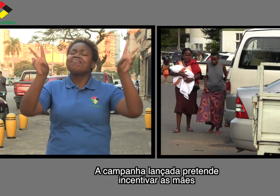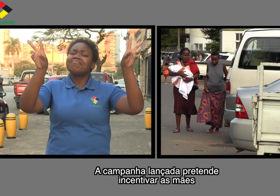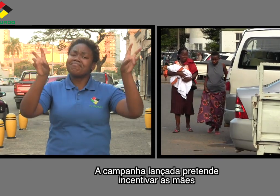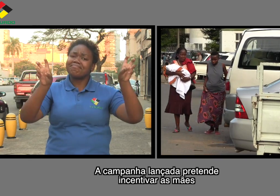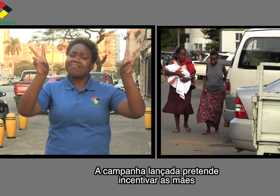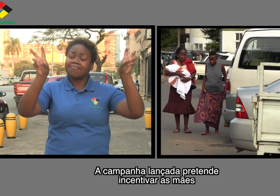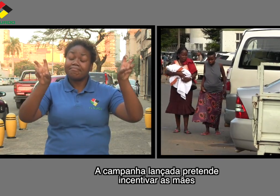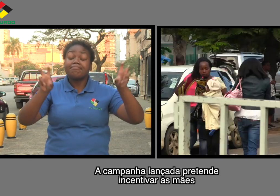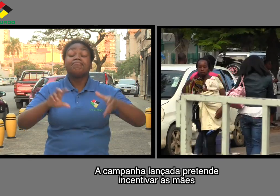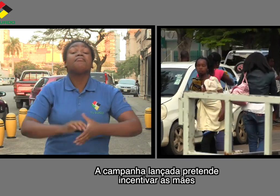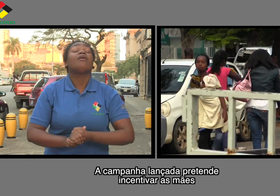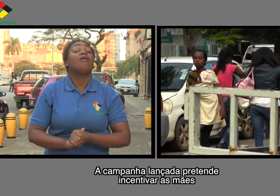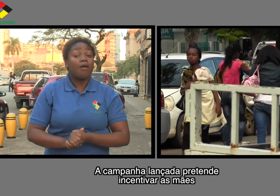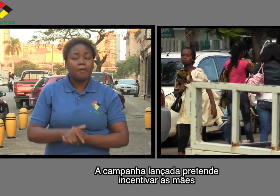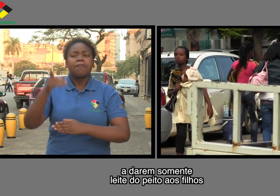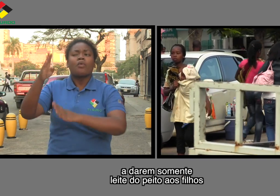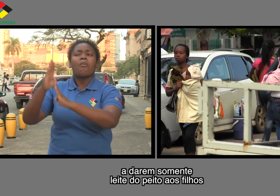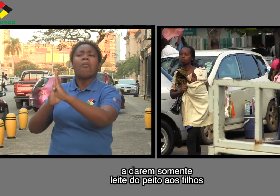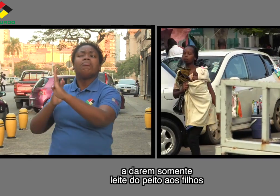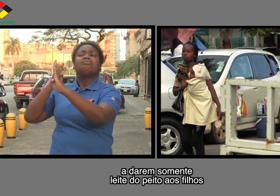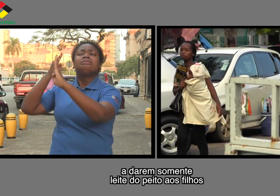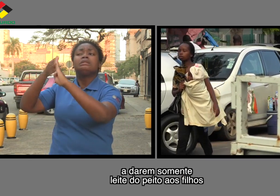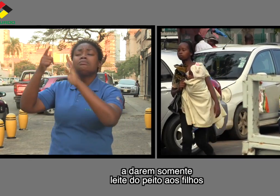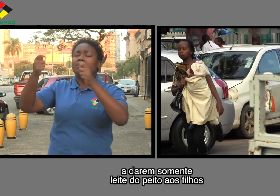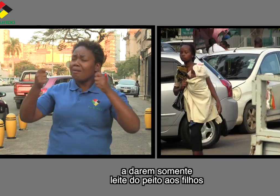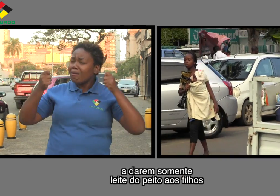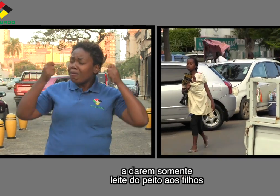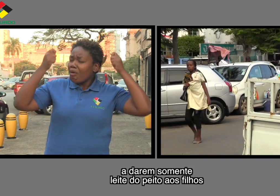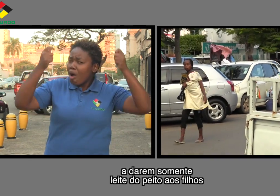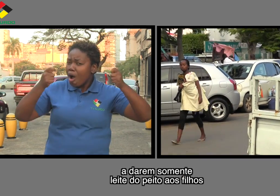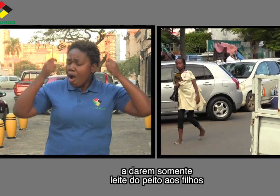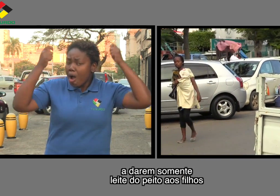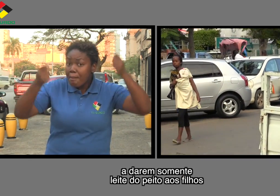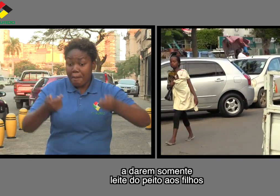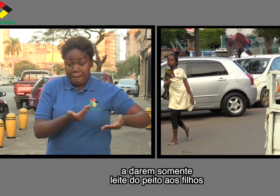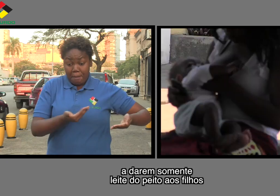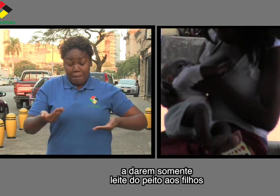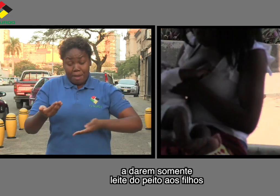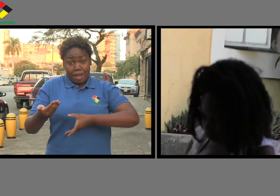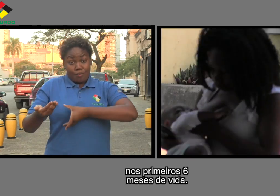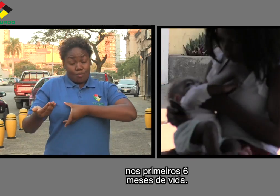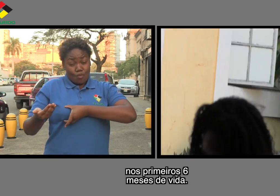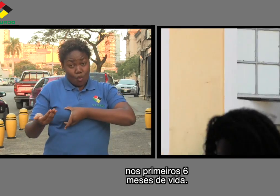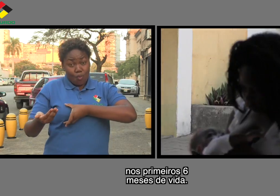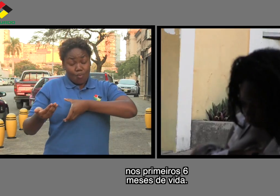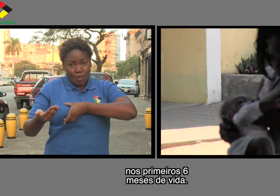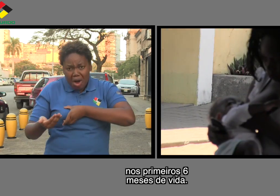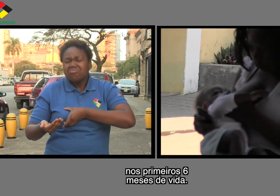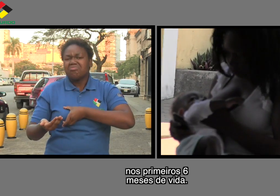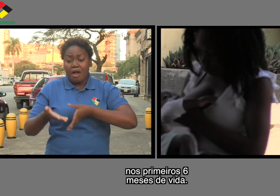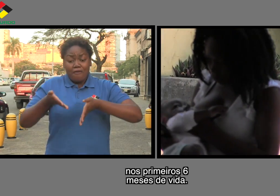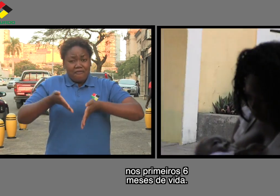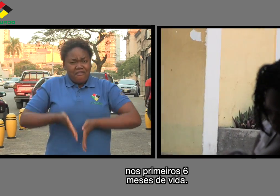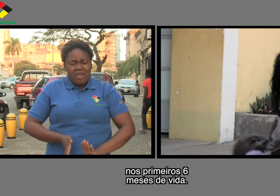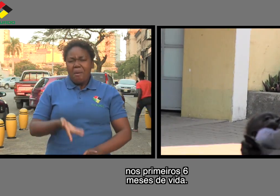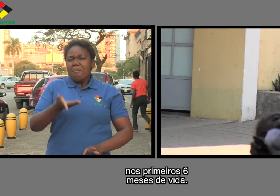lançada pretende incentivar as mães a darem somente leite do peito aos filhos nos primeiros 6 meses de vida.